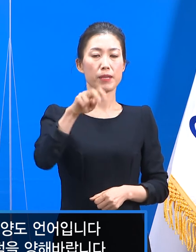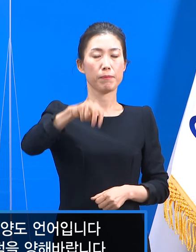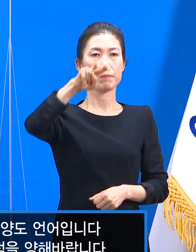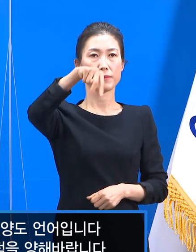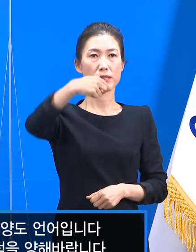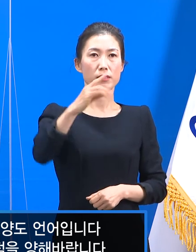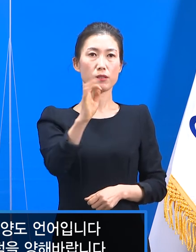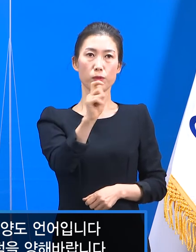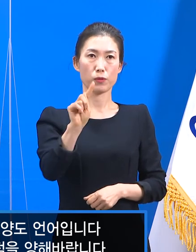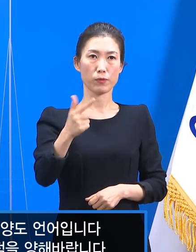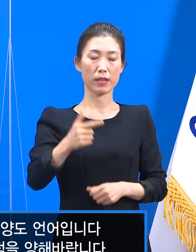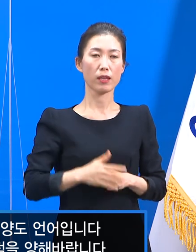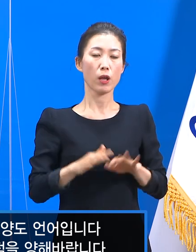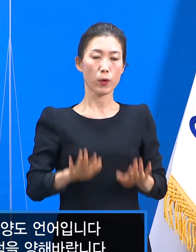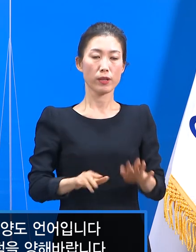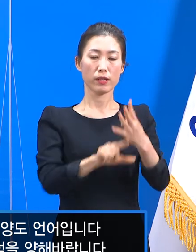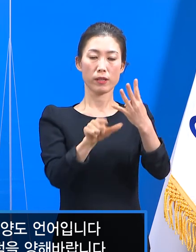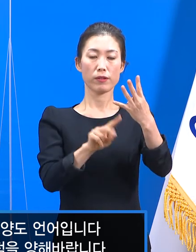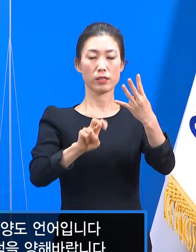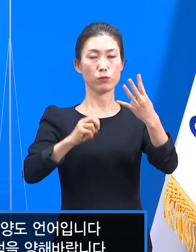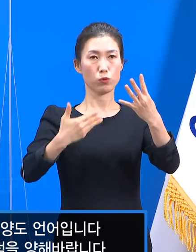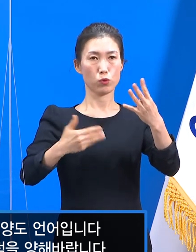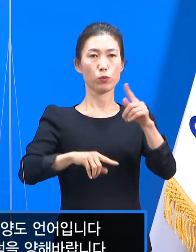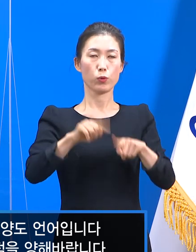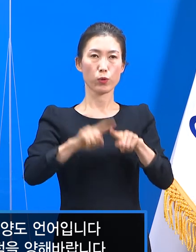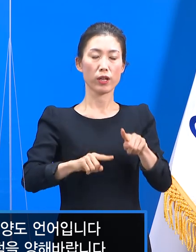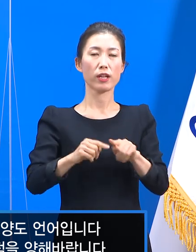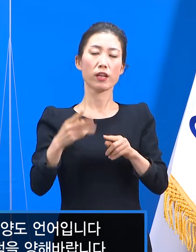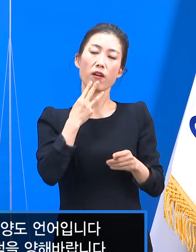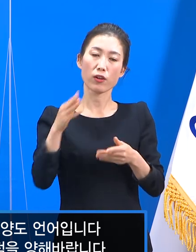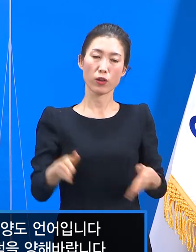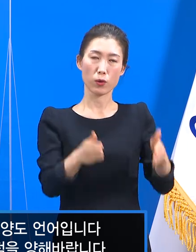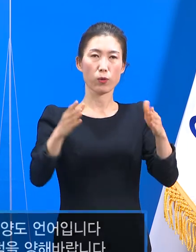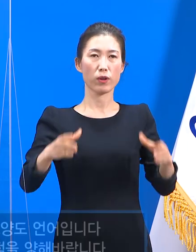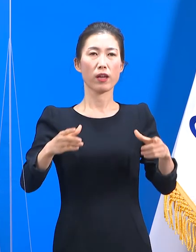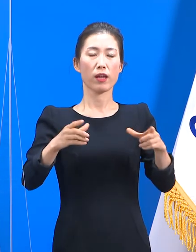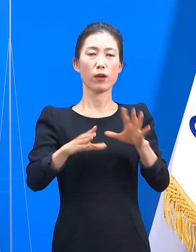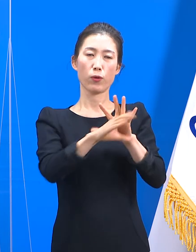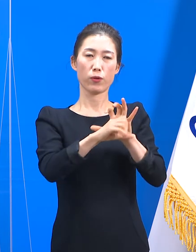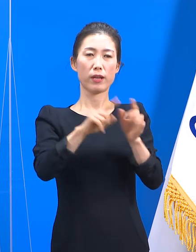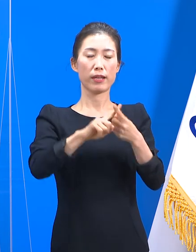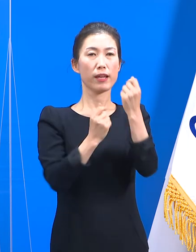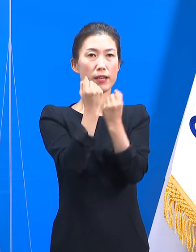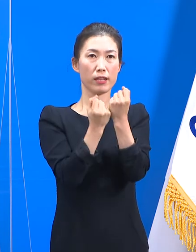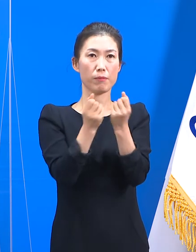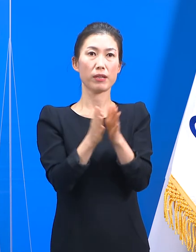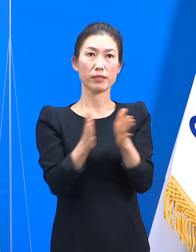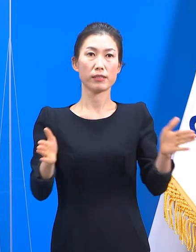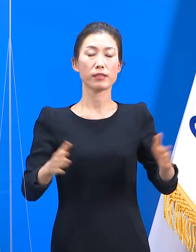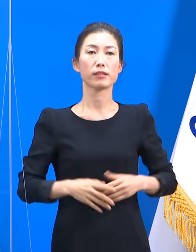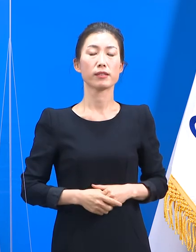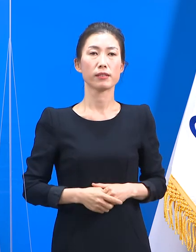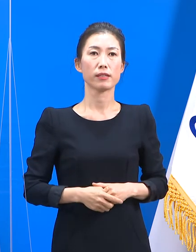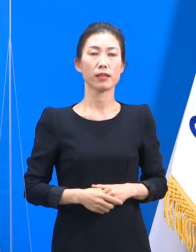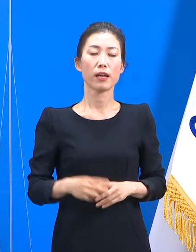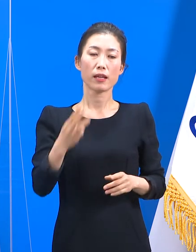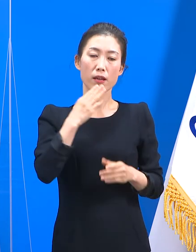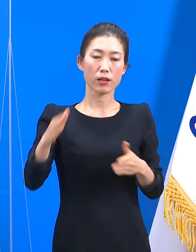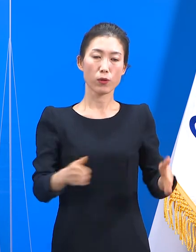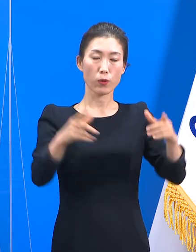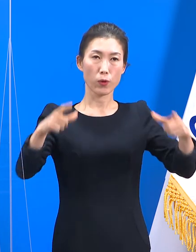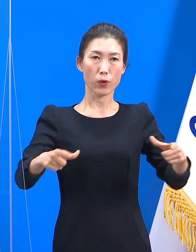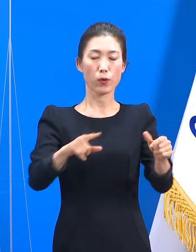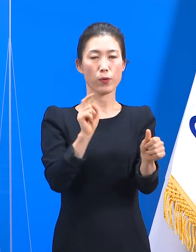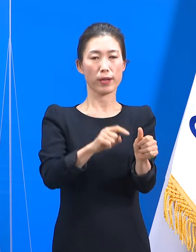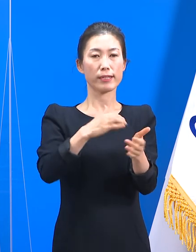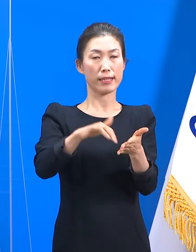4월 29일 목요일 경기도 코로나19 대응 관련 정례 기자회견을 시작하겠습니다. 경기도의 확진자